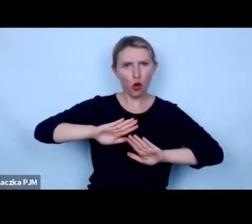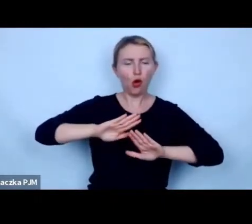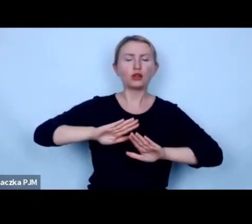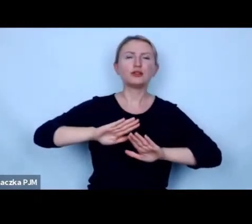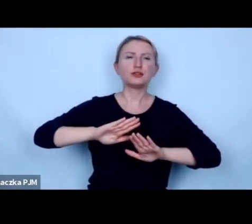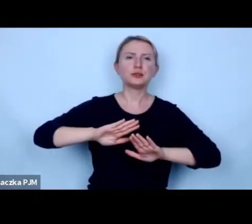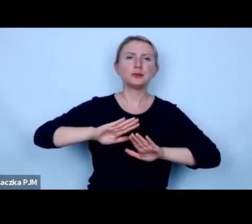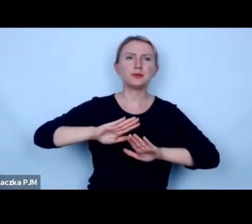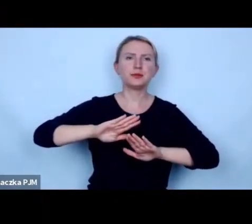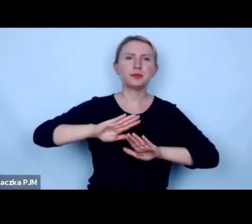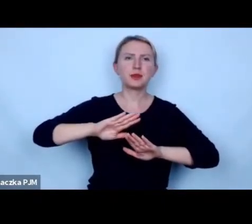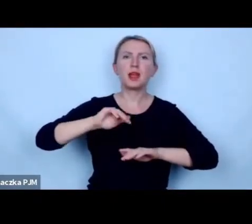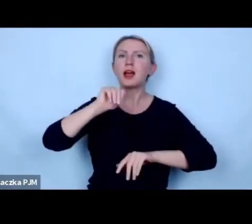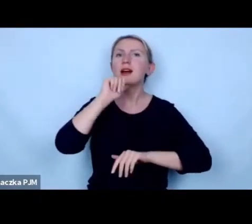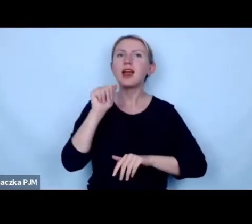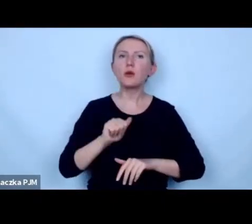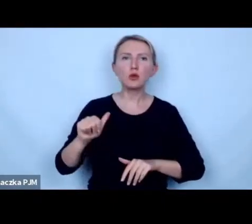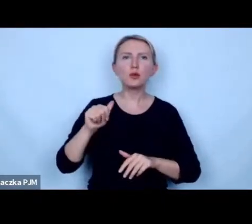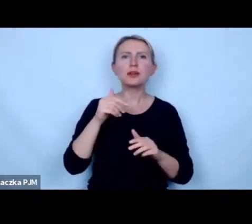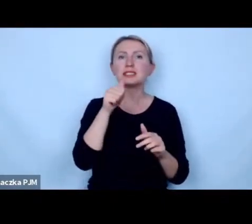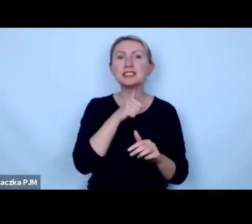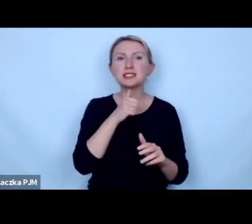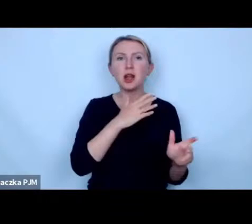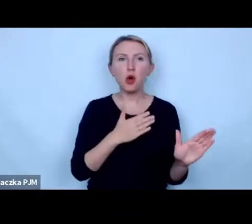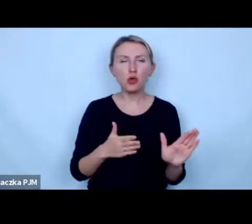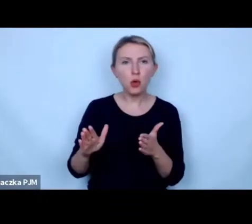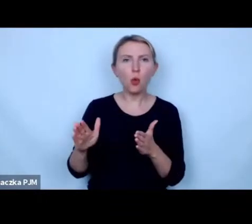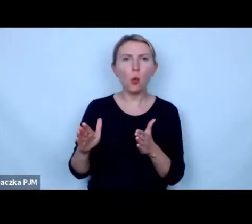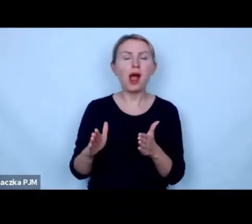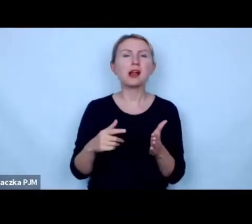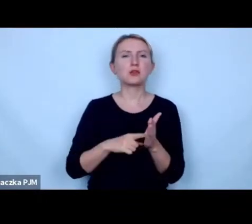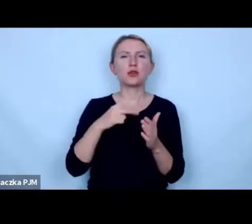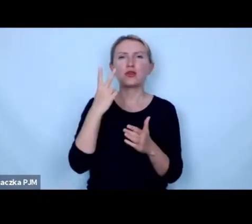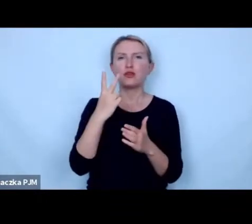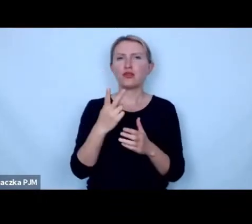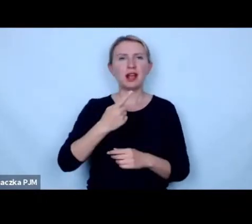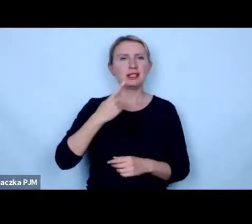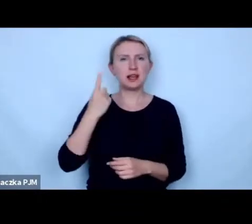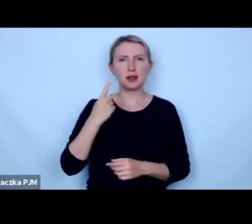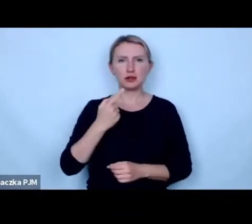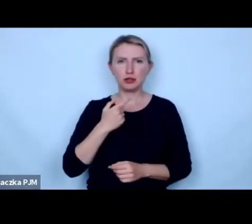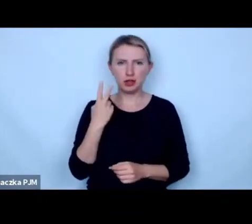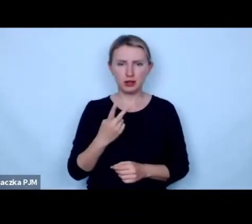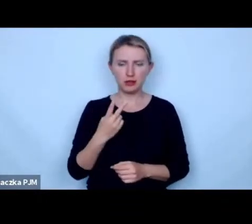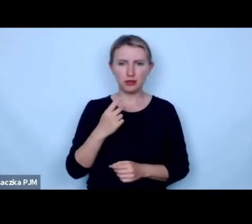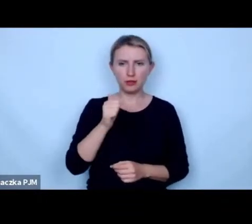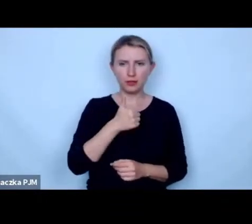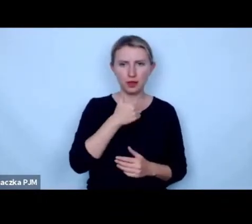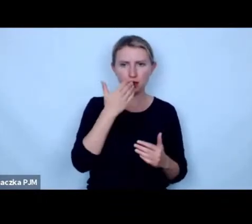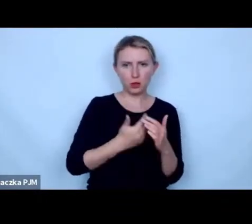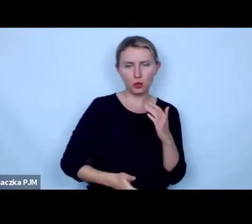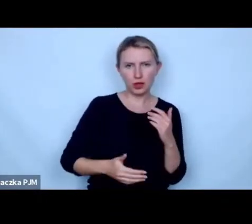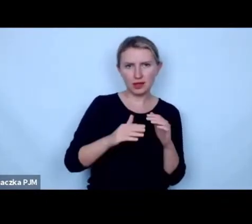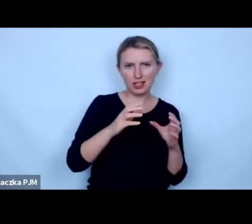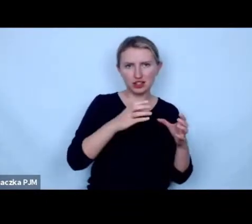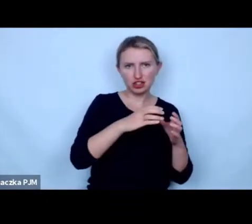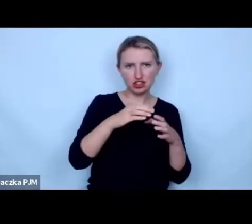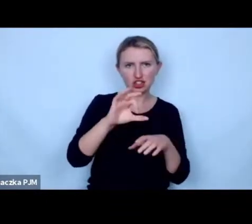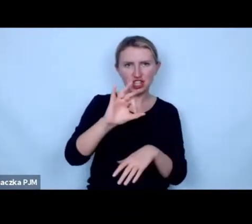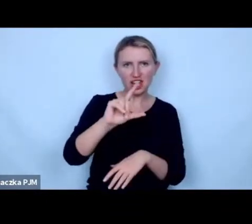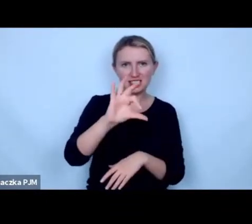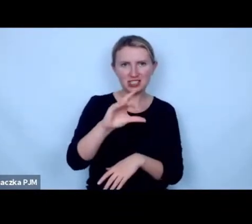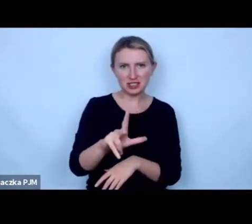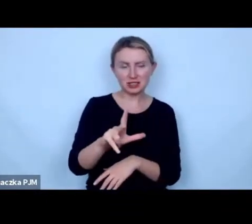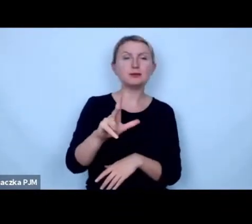europejskiego zielonego ładu no to on staje przed dwoma podstawowymi zagrożeniami pierwszy to jest utrata siedliw czyli